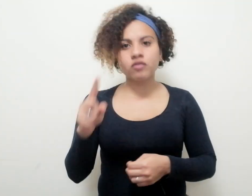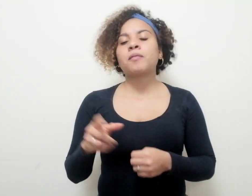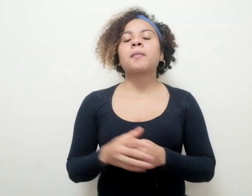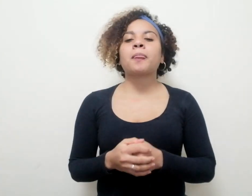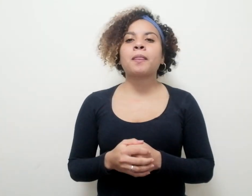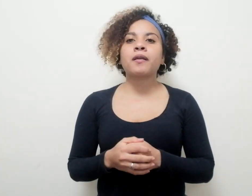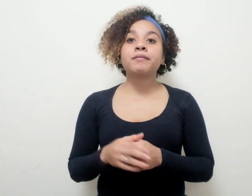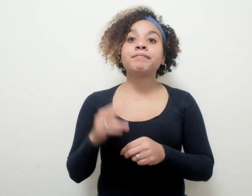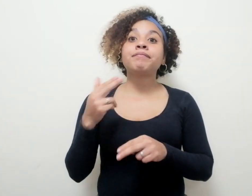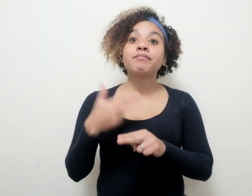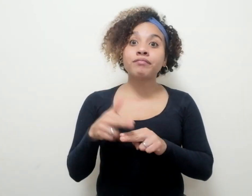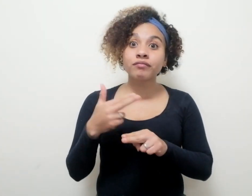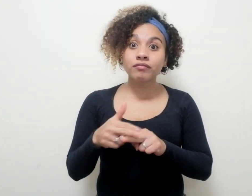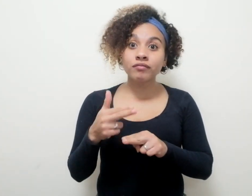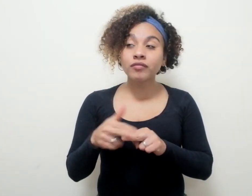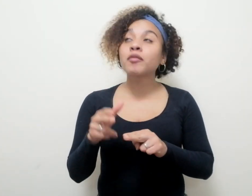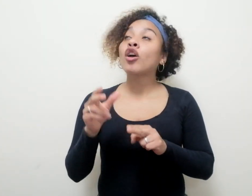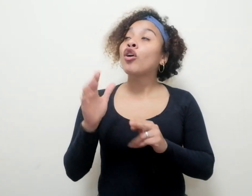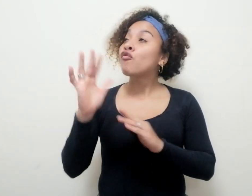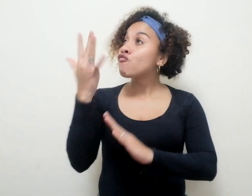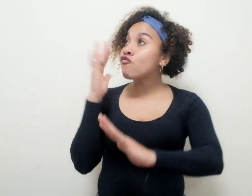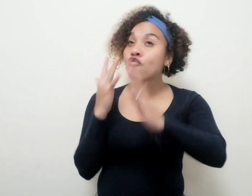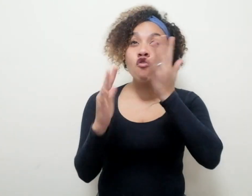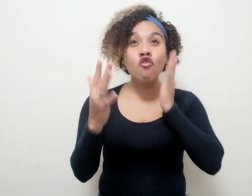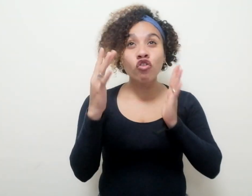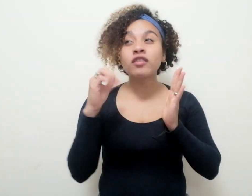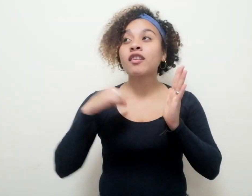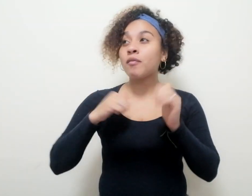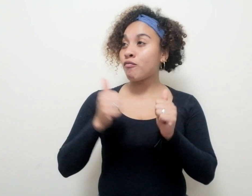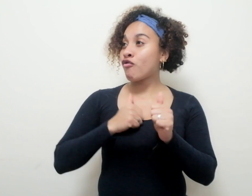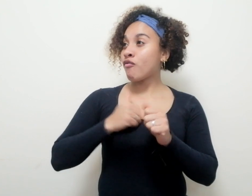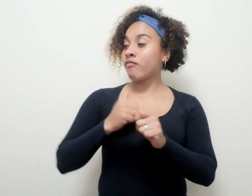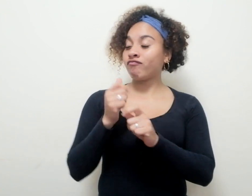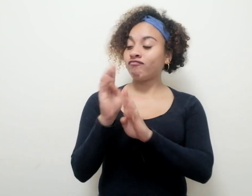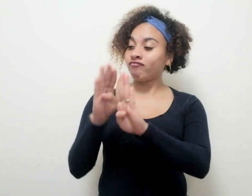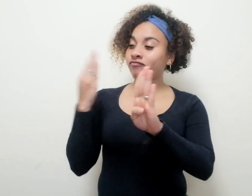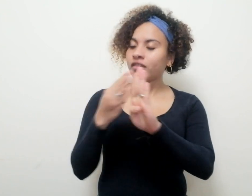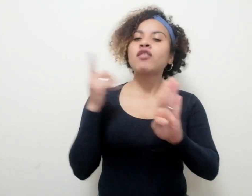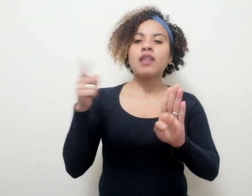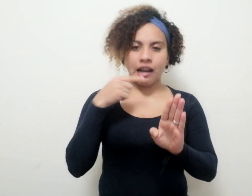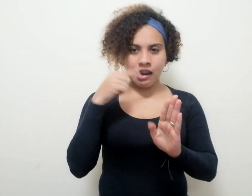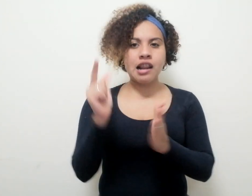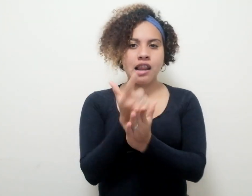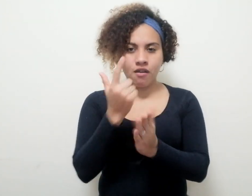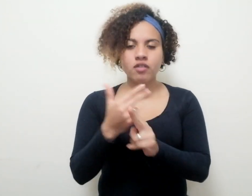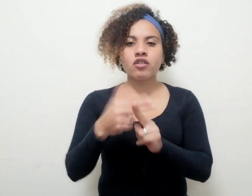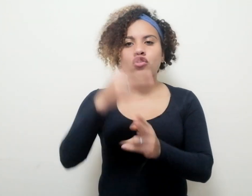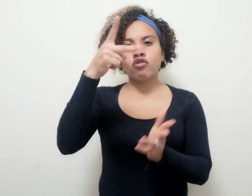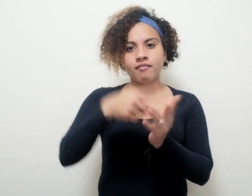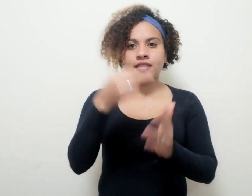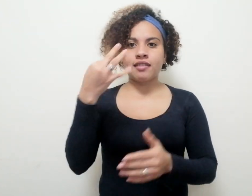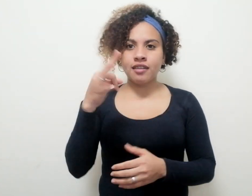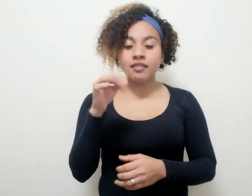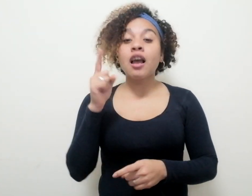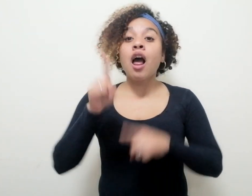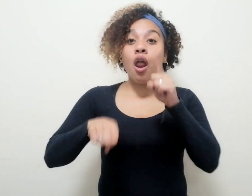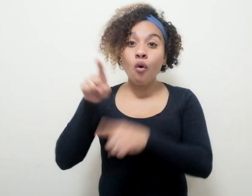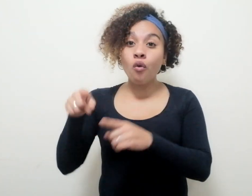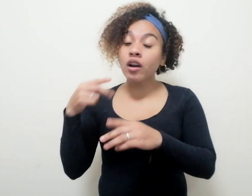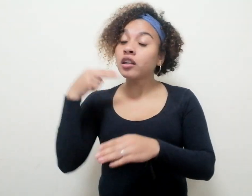Próximamente los bosques tienen sus propias puertas, 2013. Algunas de sus historias han sido traducidas